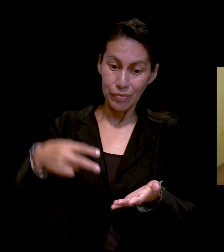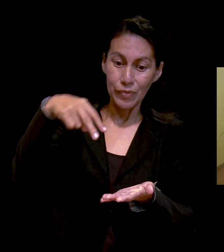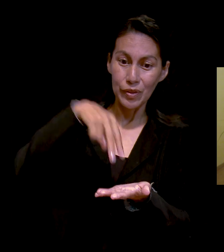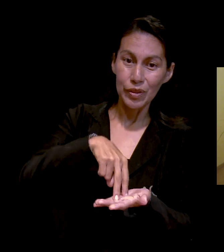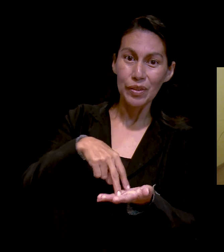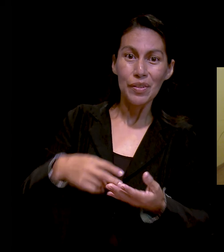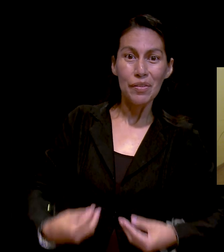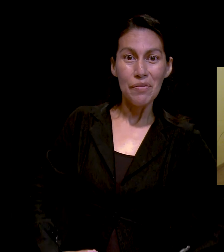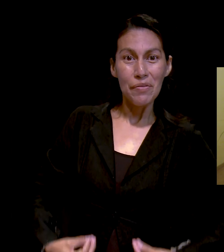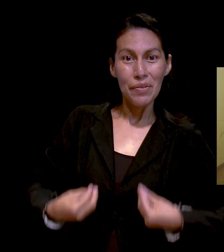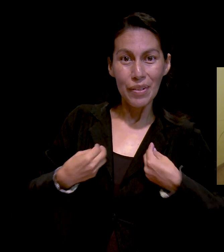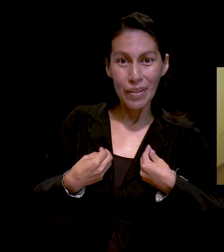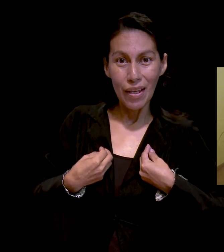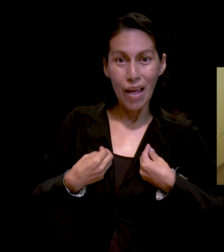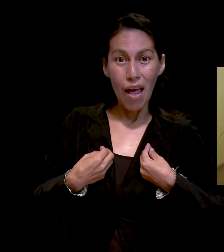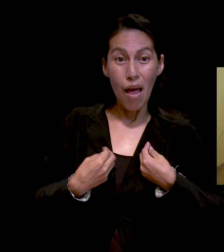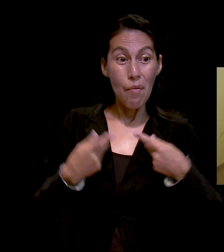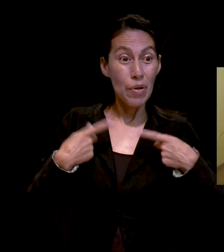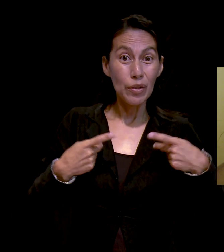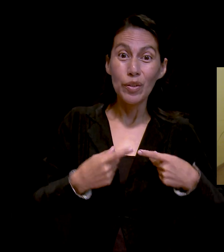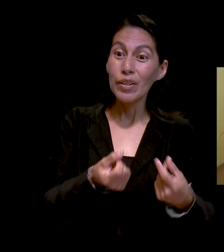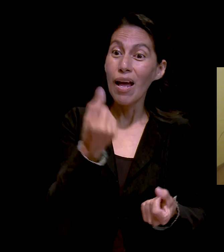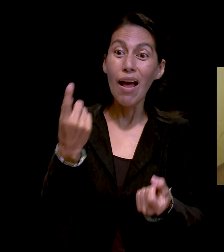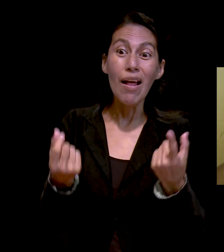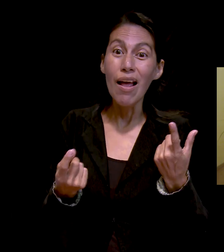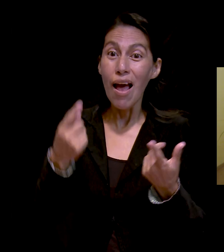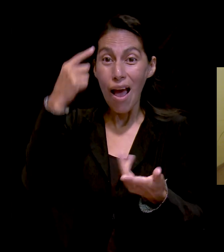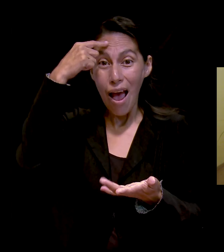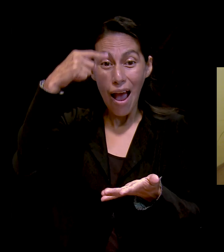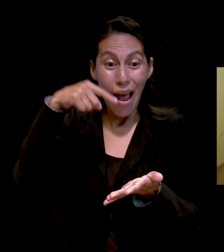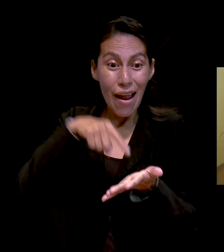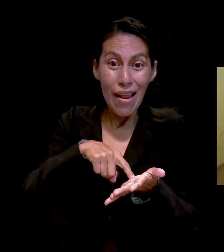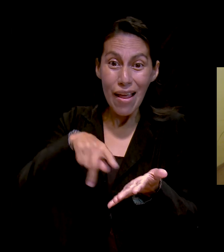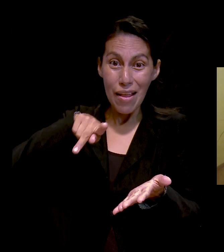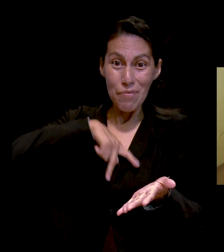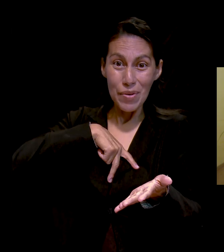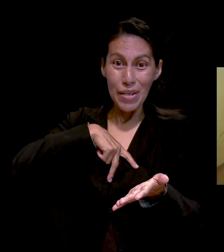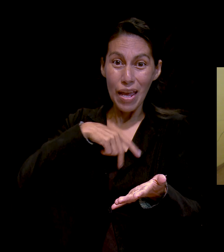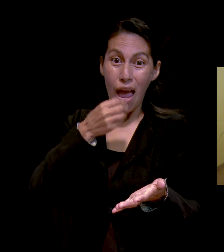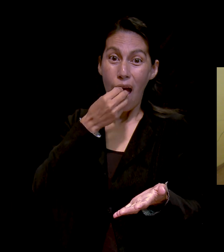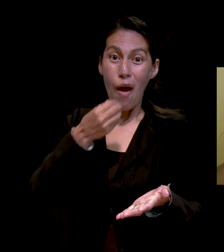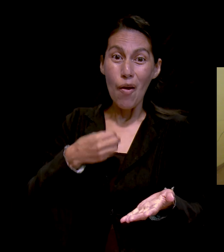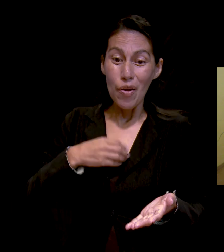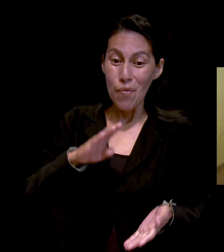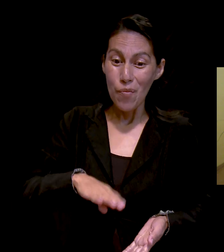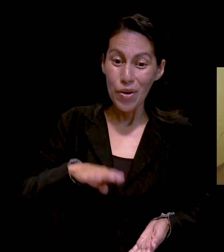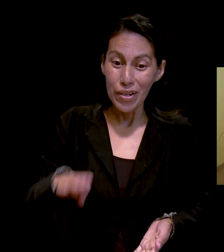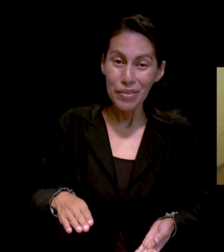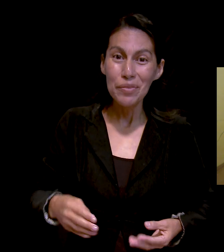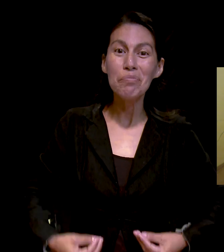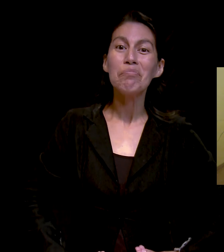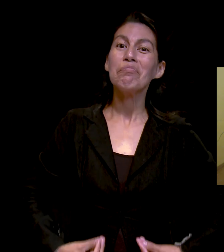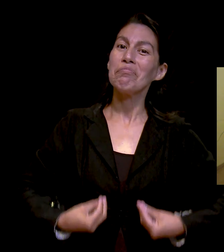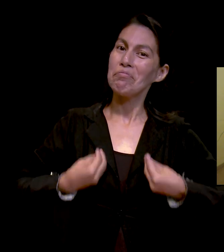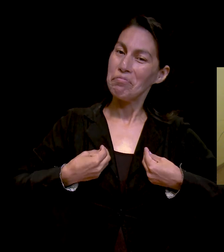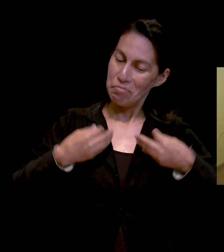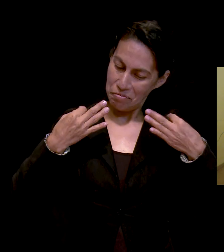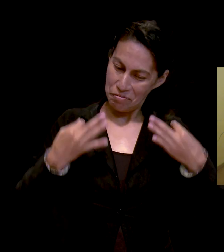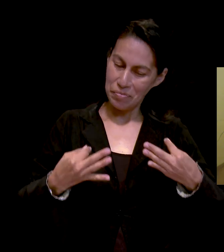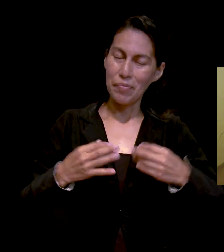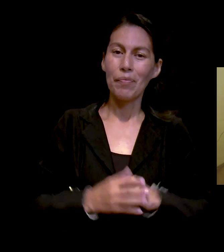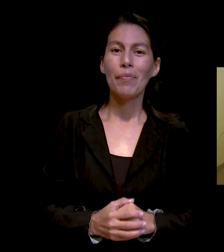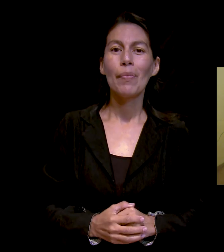El que cree en mí, aunque esté muerto, vivirá. La promesa sigue en pie para nosotros.